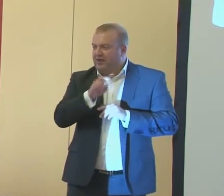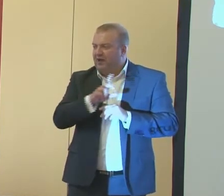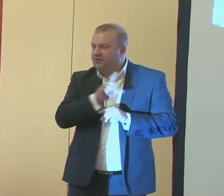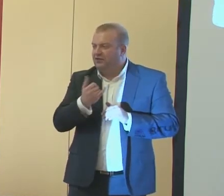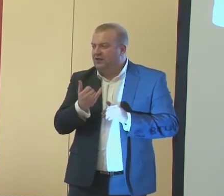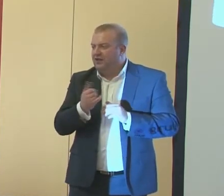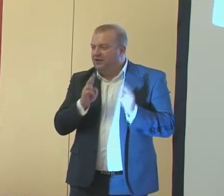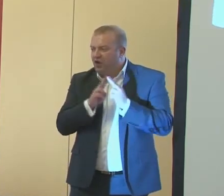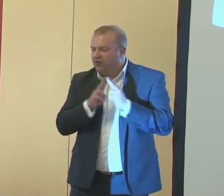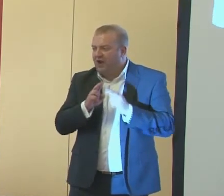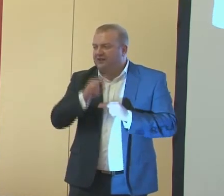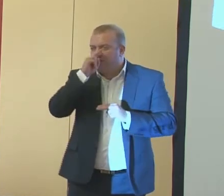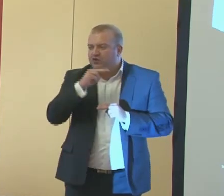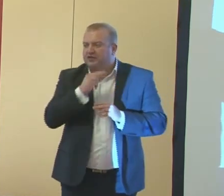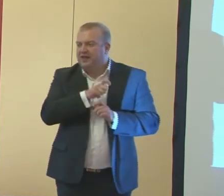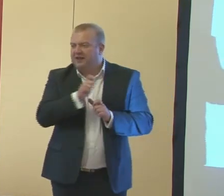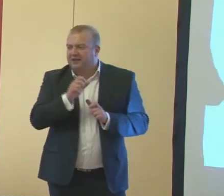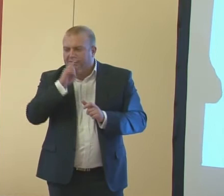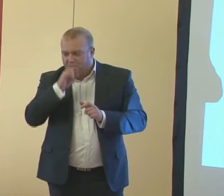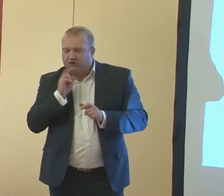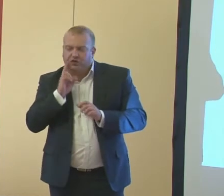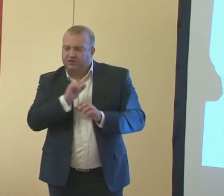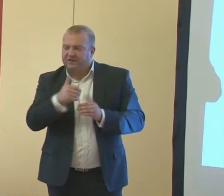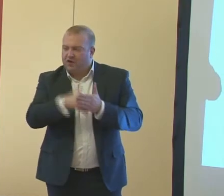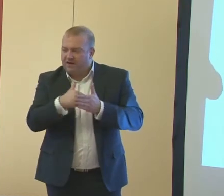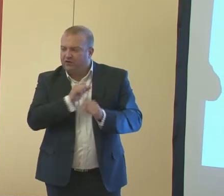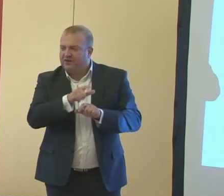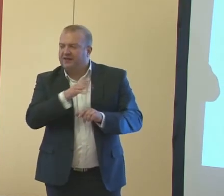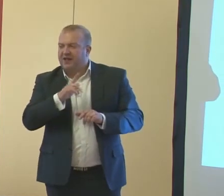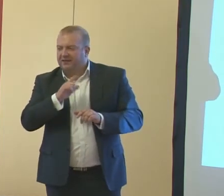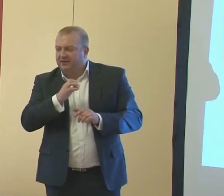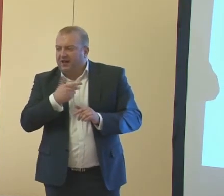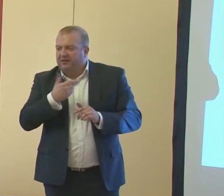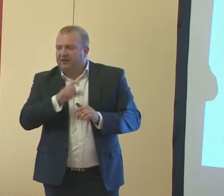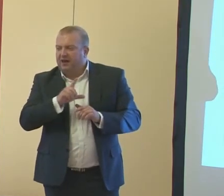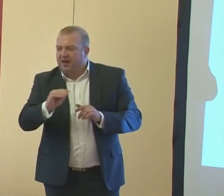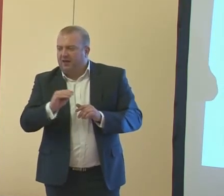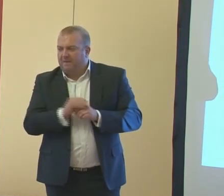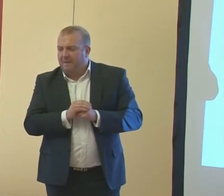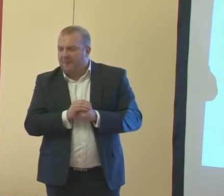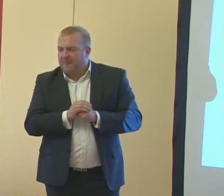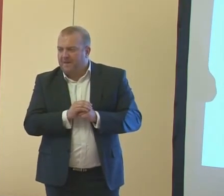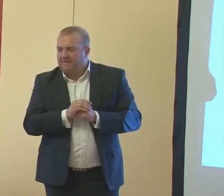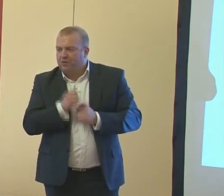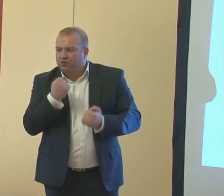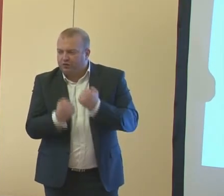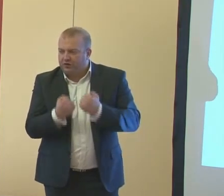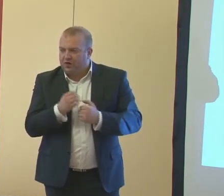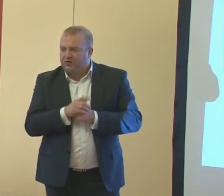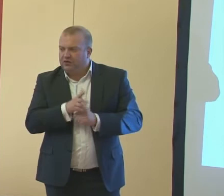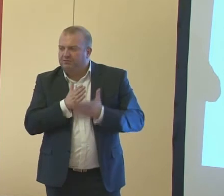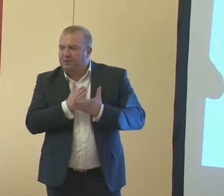kontakt rodzica z wychowawcą jest na tyle utrudniony, iż